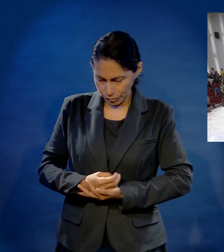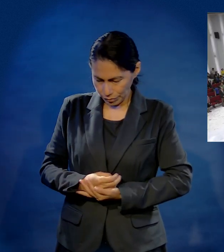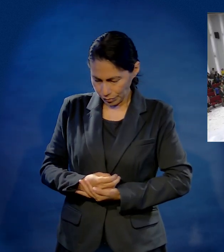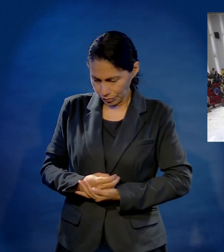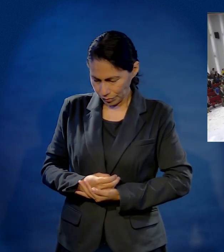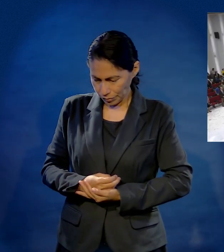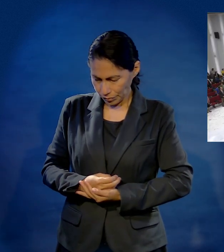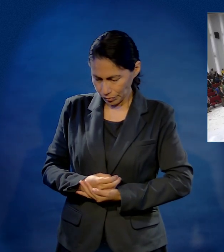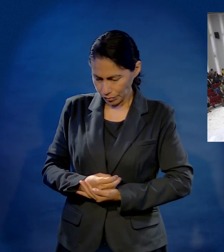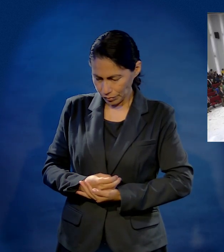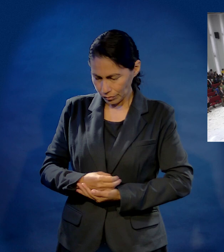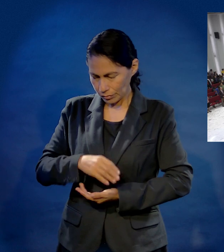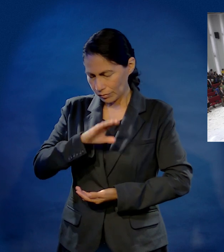Querido Padre Celestial,